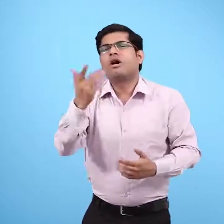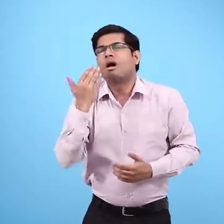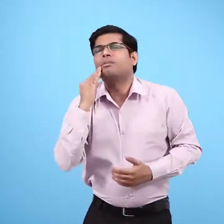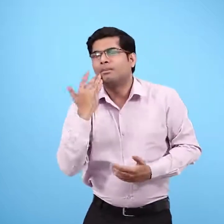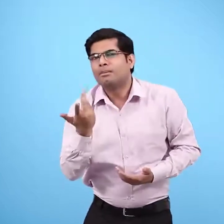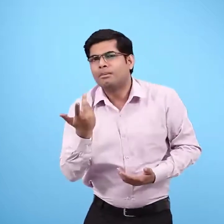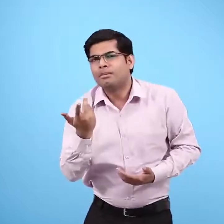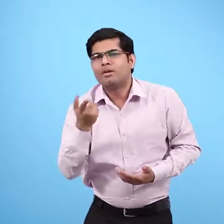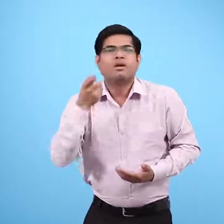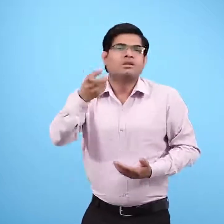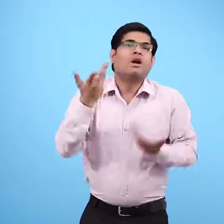कब और क्यों?